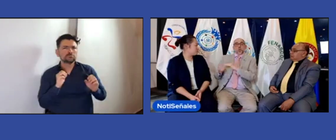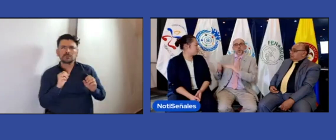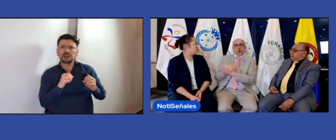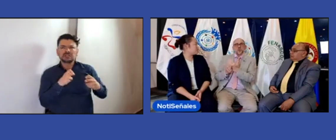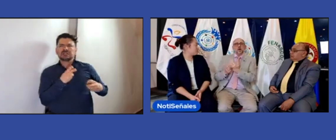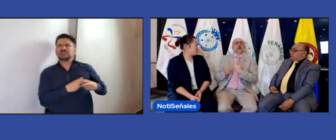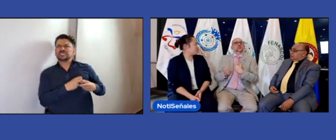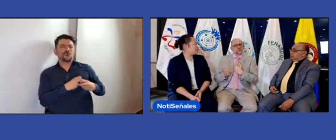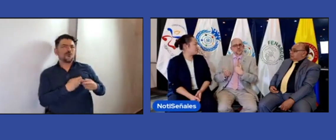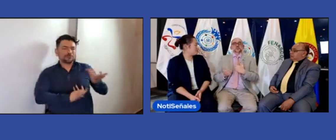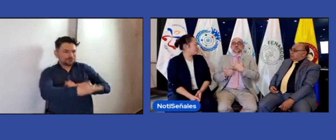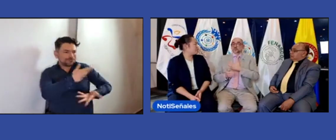a cabo su trabajo, ¿no?